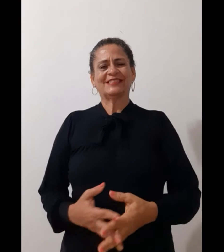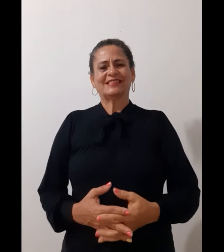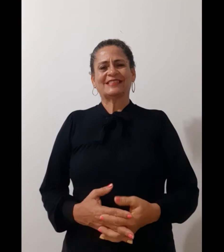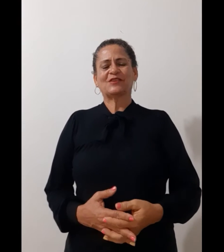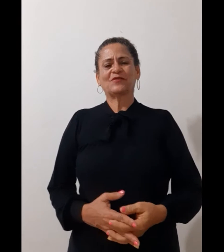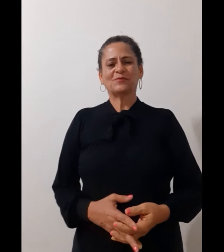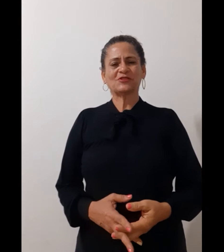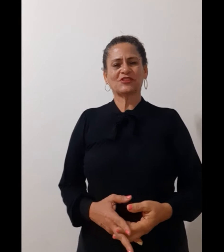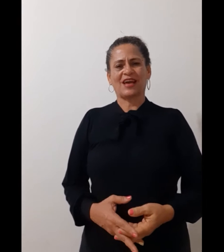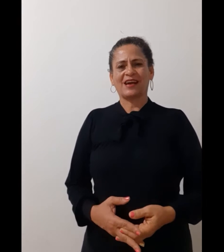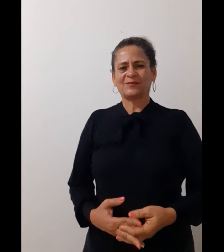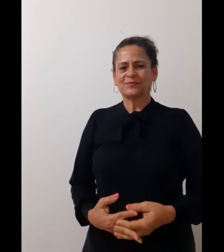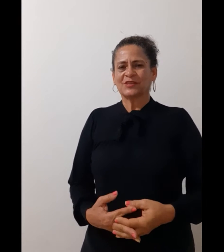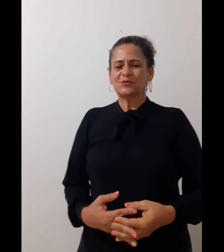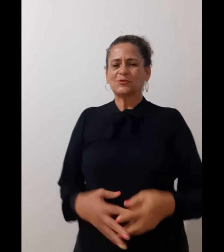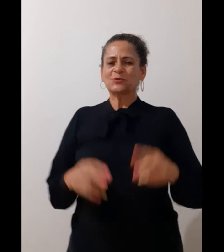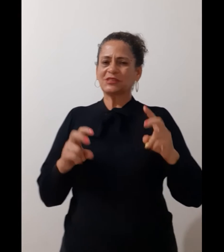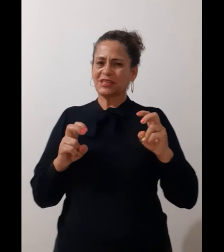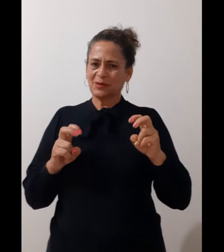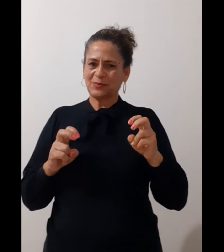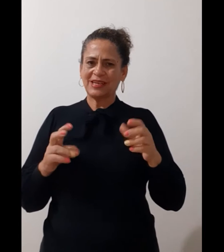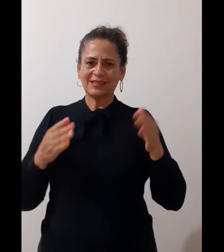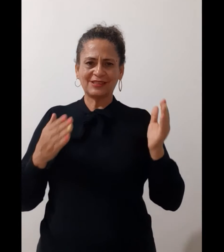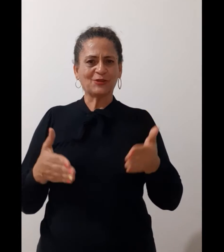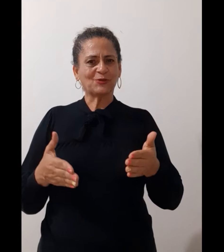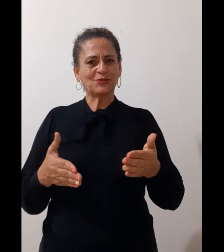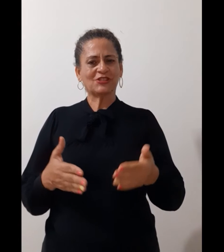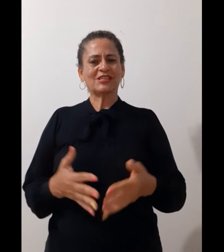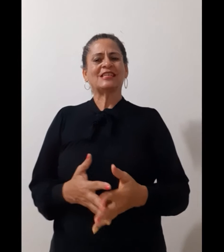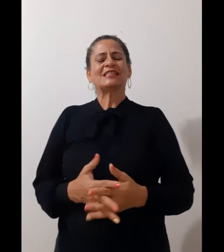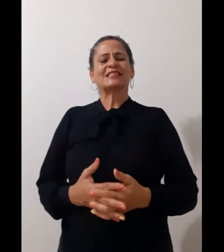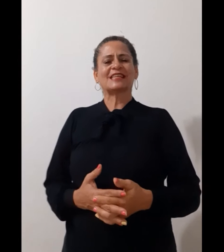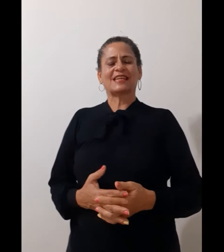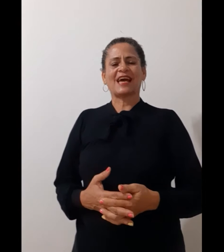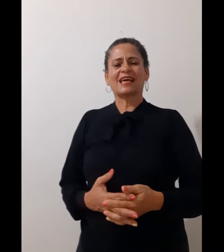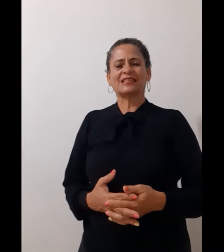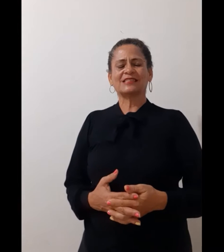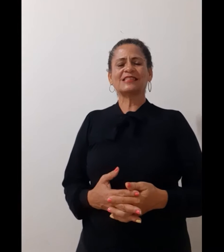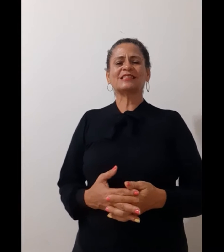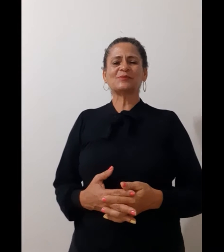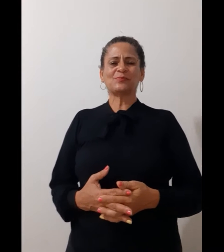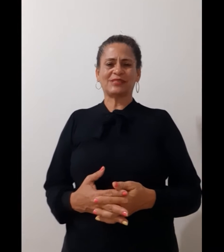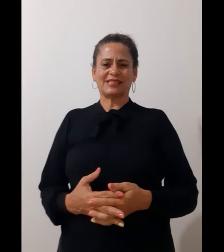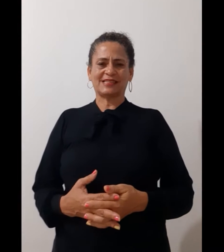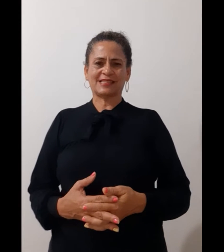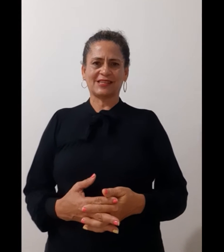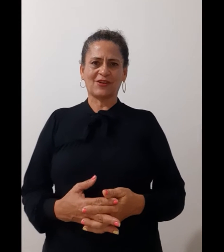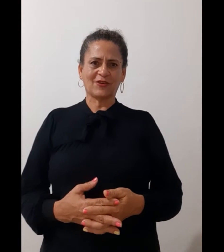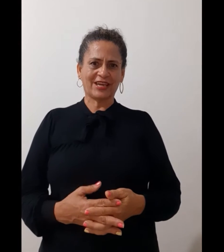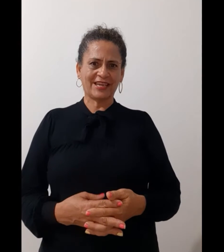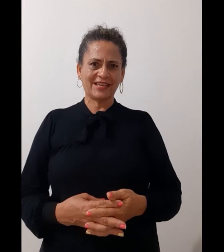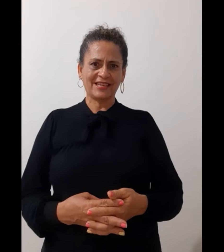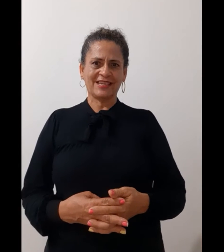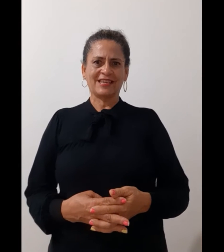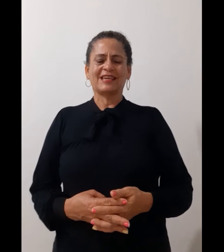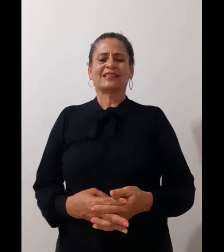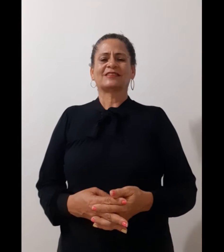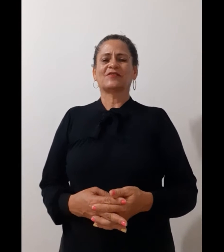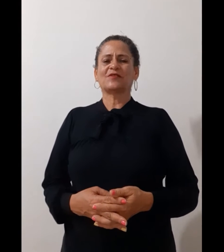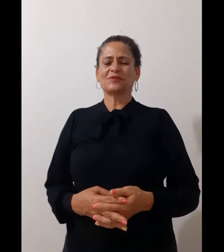Então vamos lá. O tema de hoje será disciplinas, ok? Então vamos